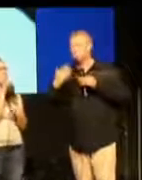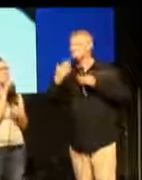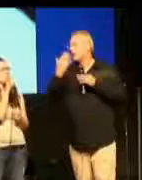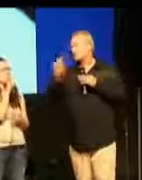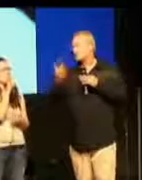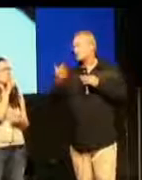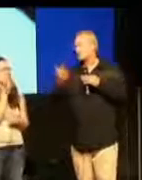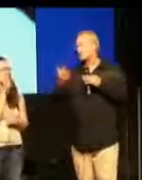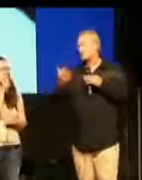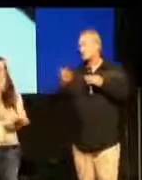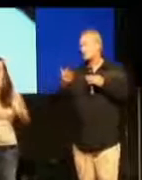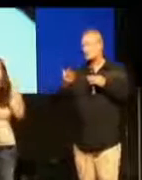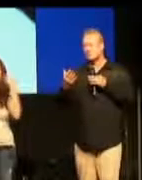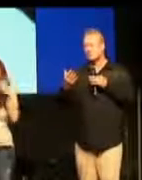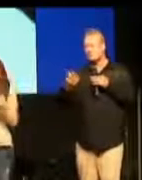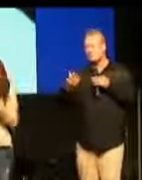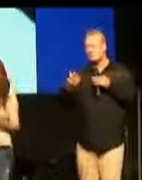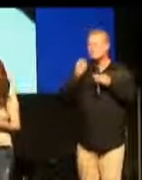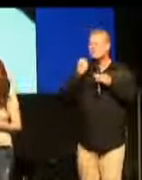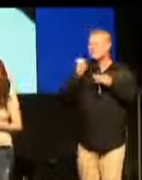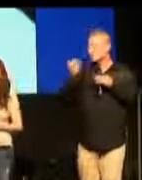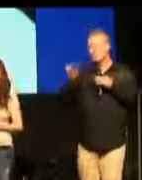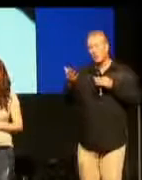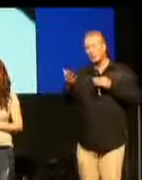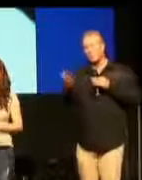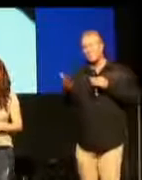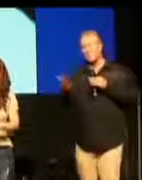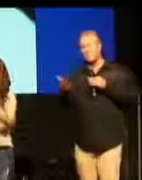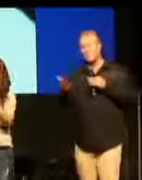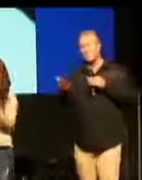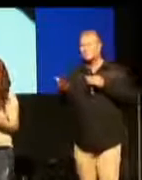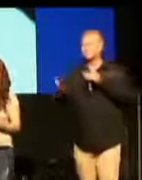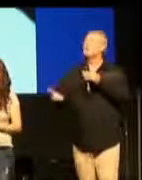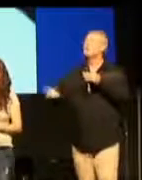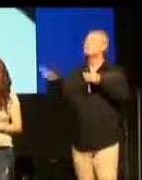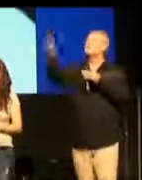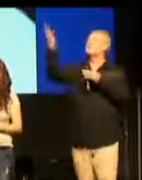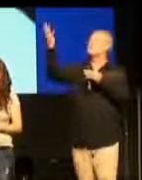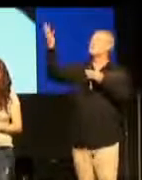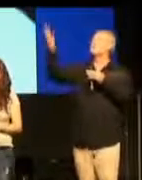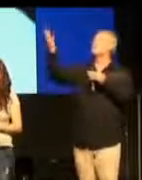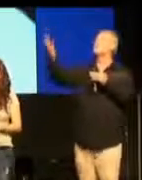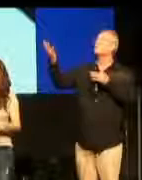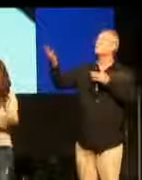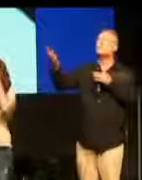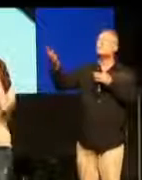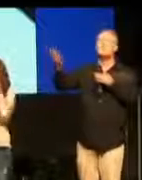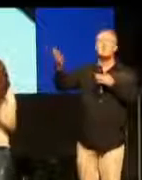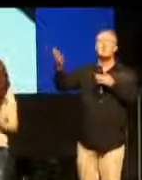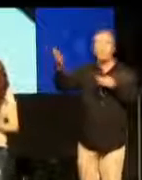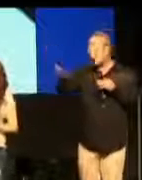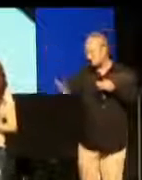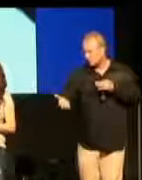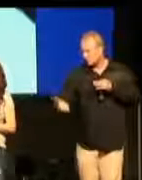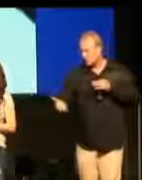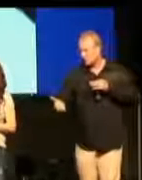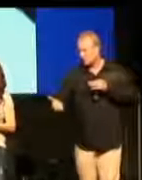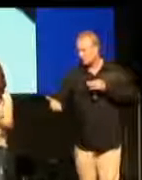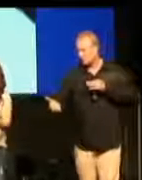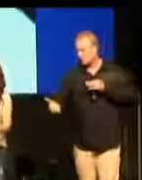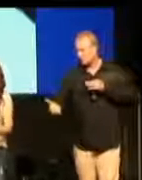meinen Weg gemacht. Das zu beten, dann müsste ich ja Gott nachfolgen. Das, was er im Himmel tut,